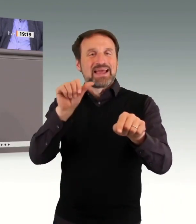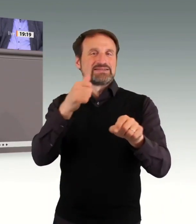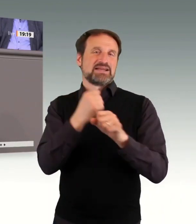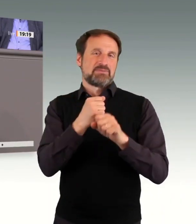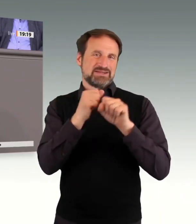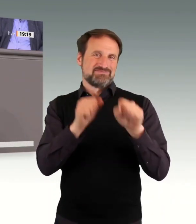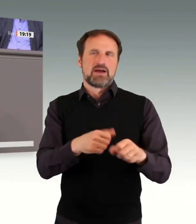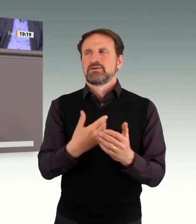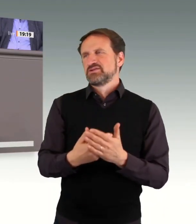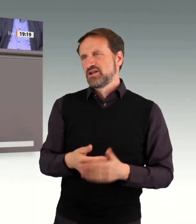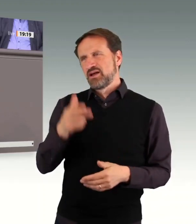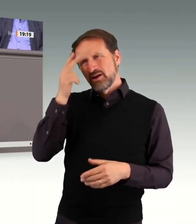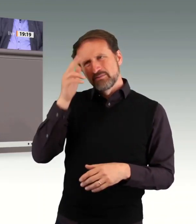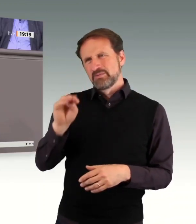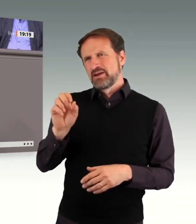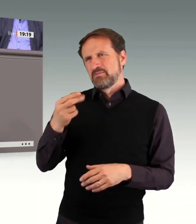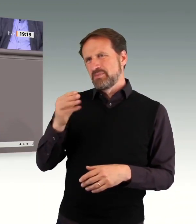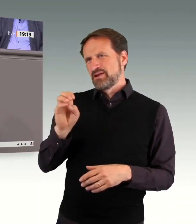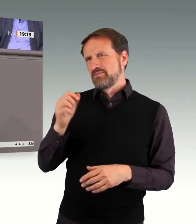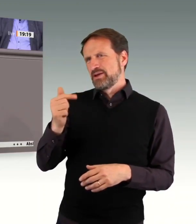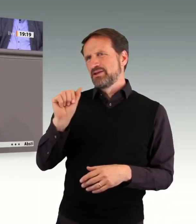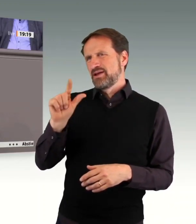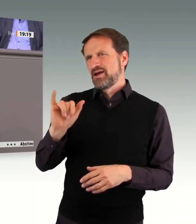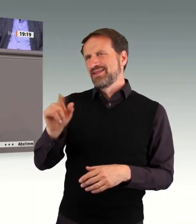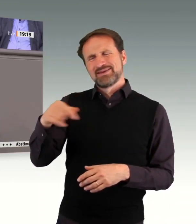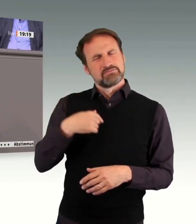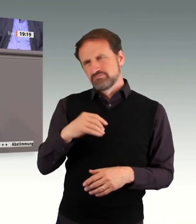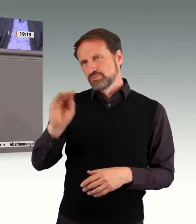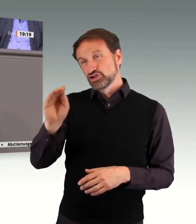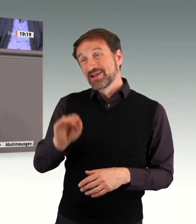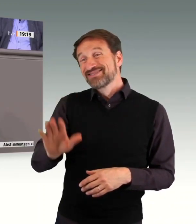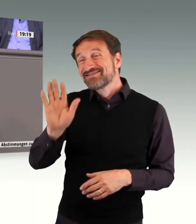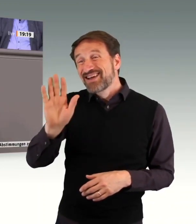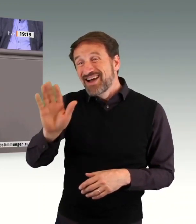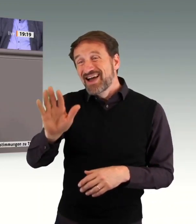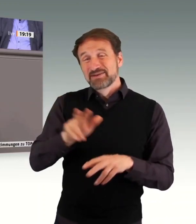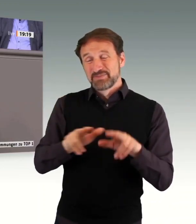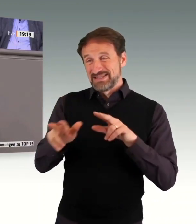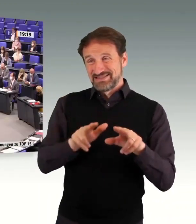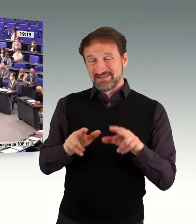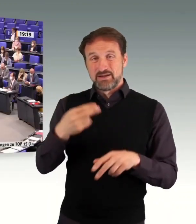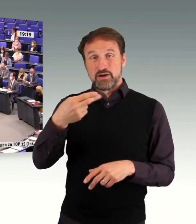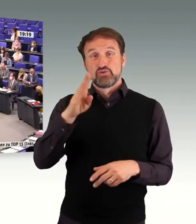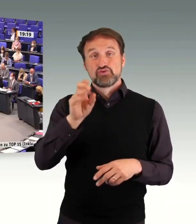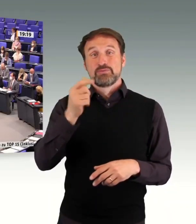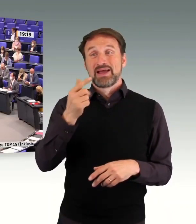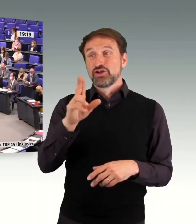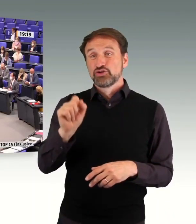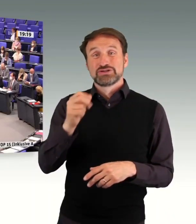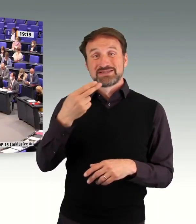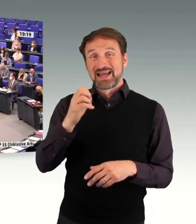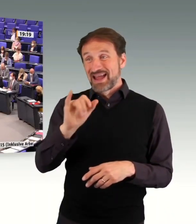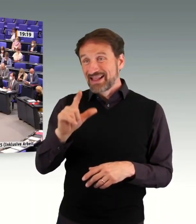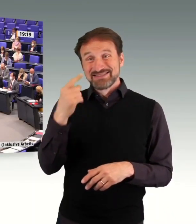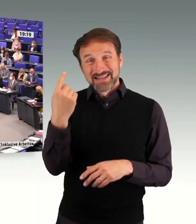es ist Ihr Minister, Hubertus Heil, der den Ausgleichsfonds bearbeitet und